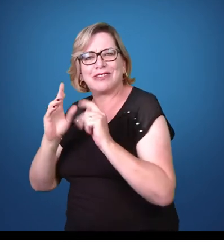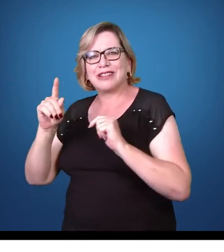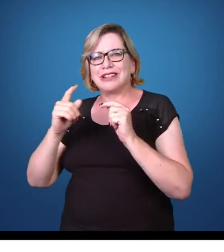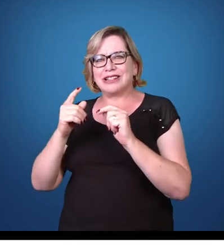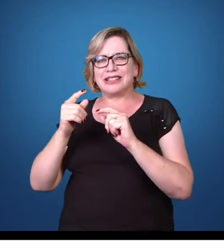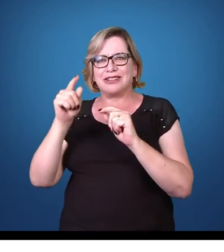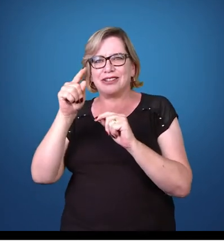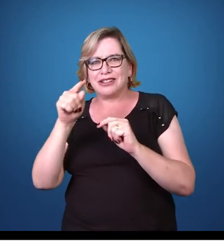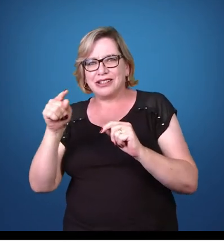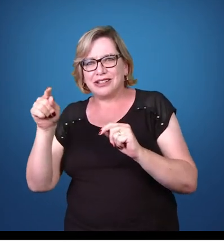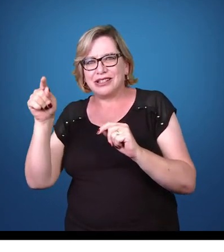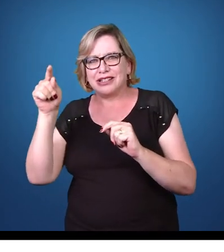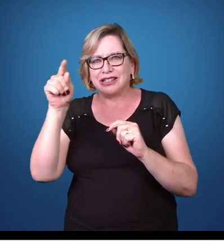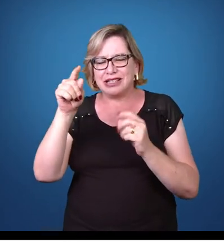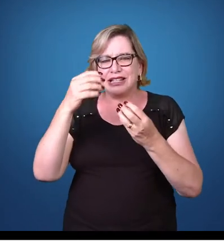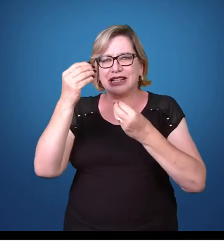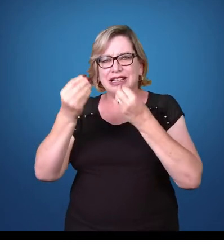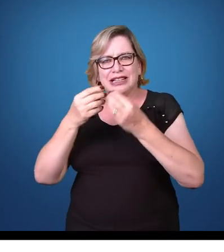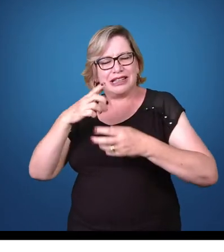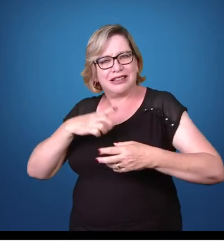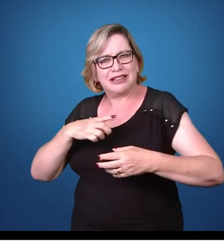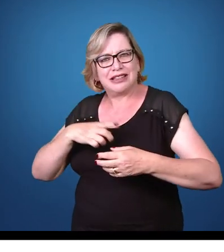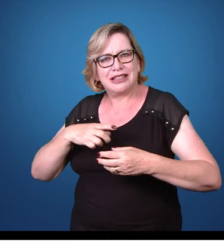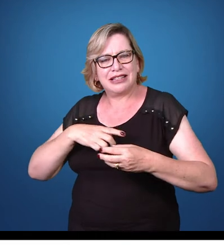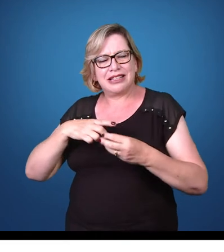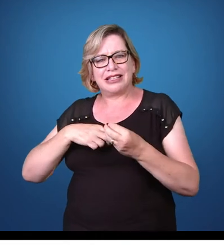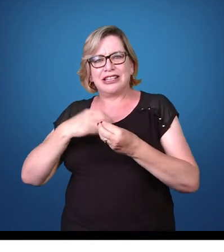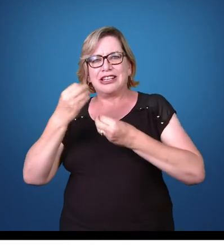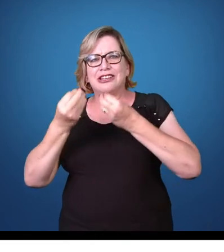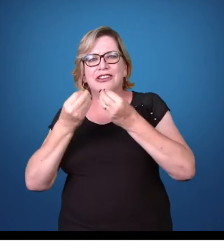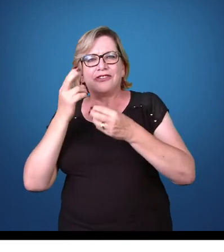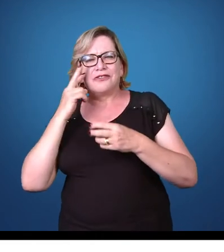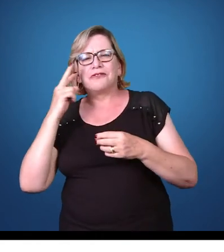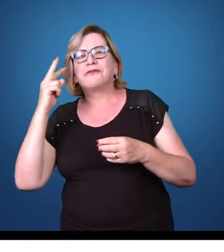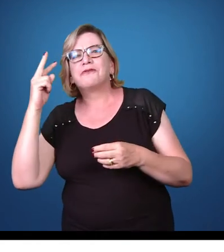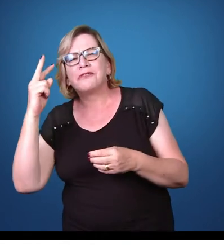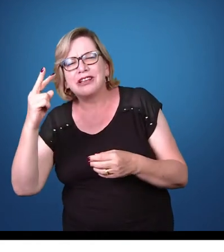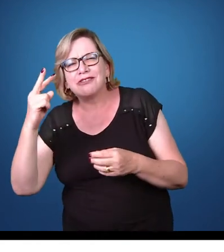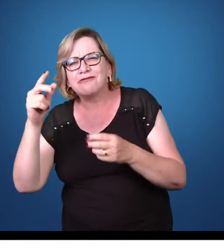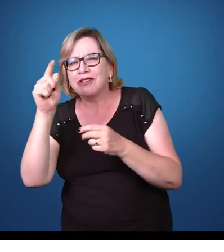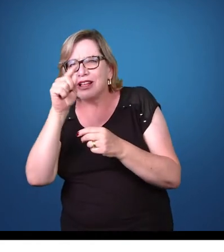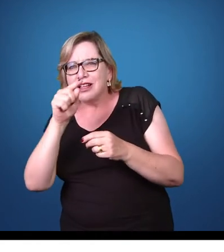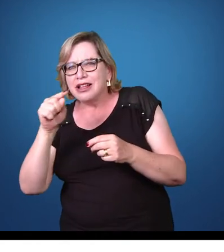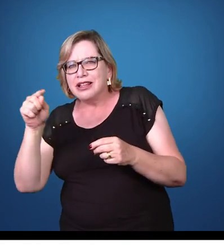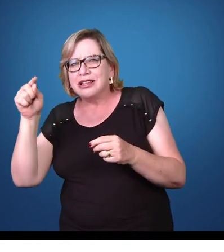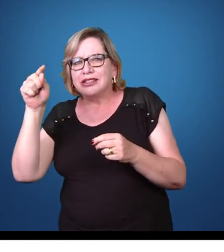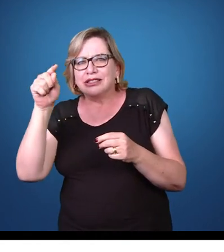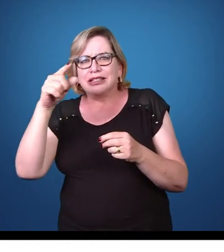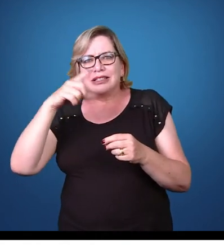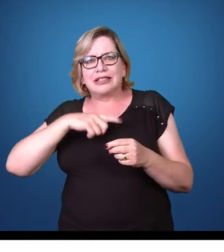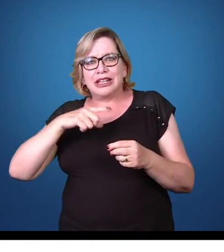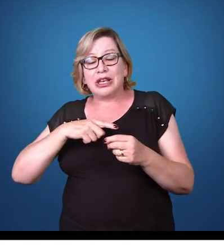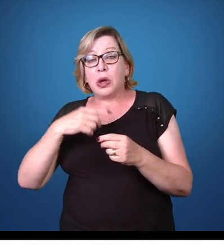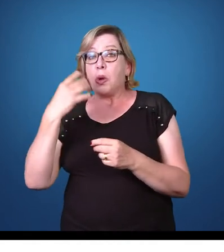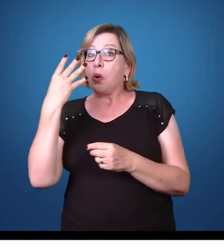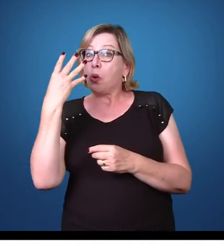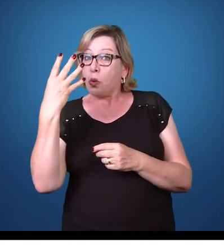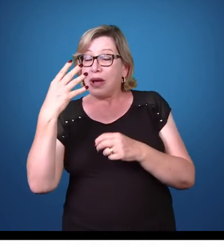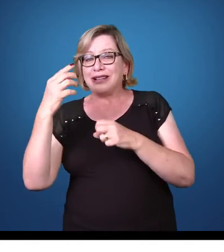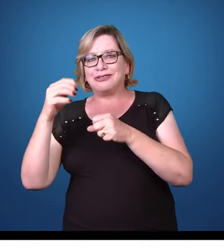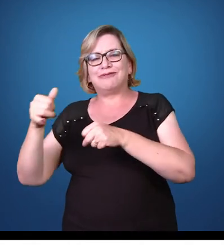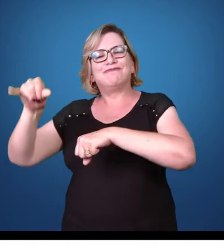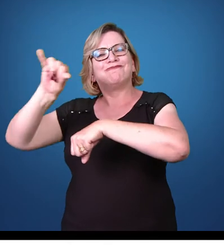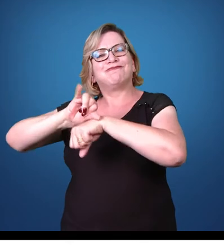sendo as formas tetranucleadas os cistos maduros. Então, vocês estão vendo aqui que esses cistos, eles apresentam quatro núcleos.